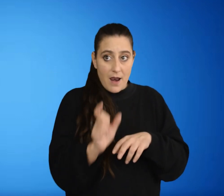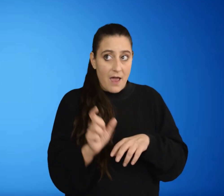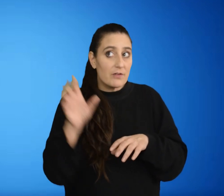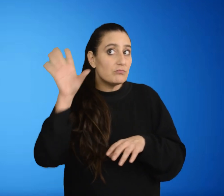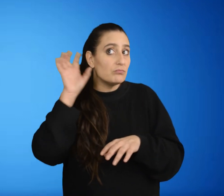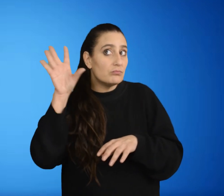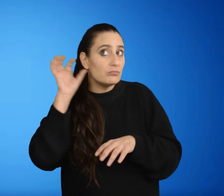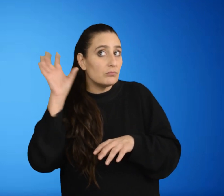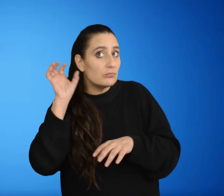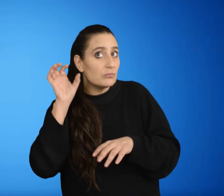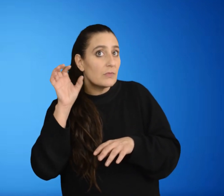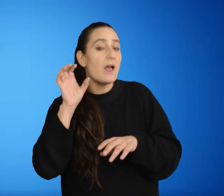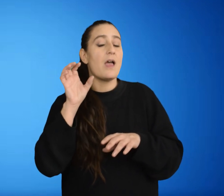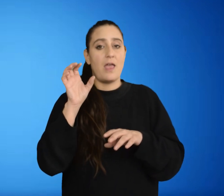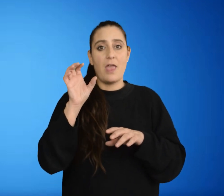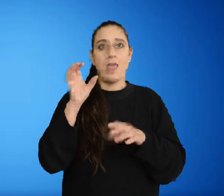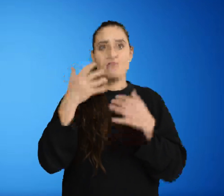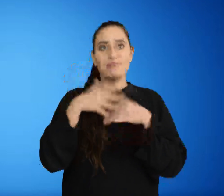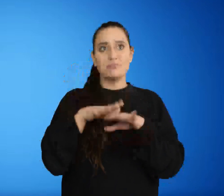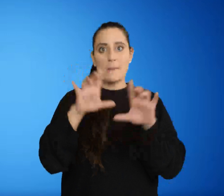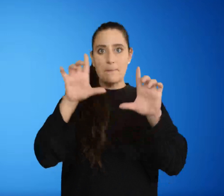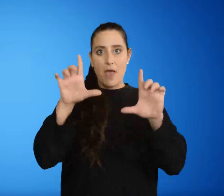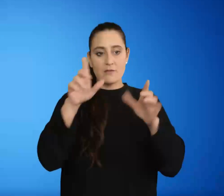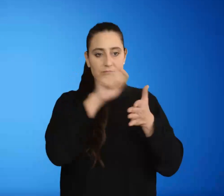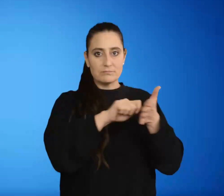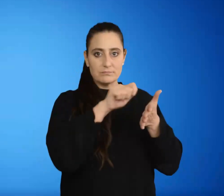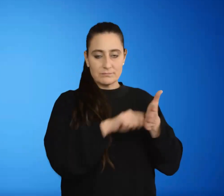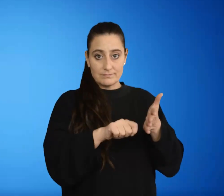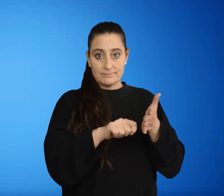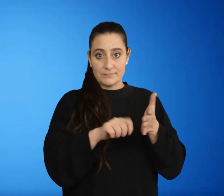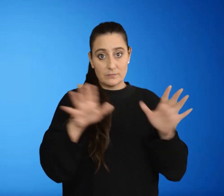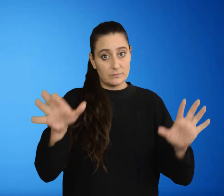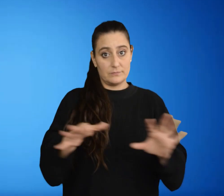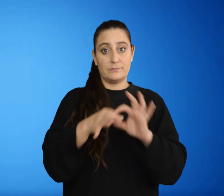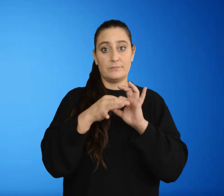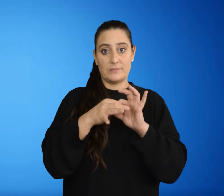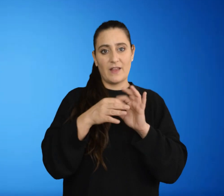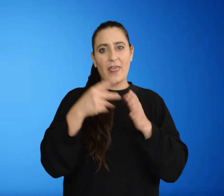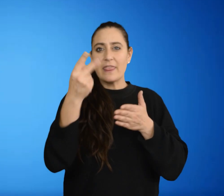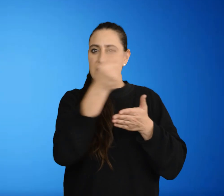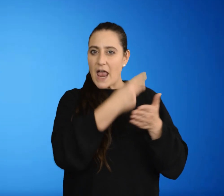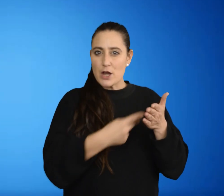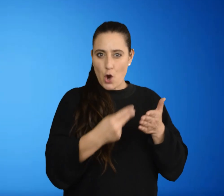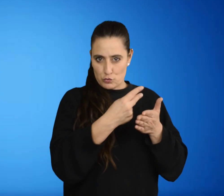palabras dichas pueden interactuar en los sentidos de la imagen. Las tipografías y diseños